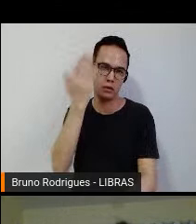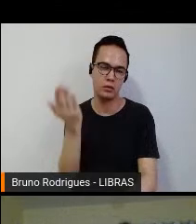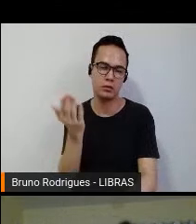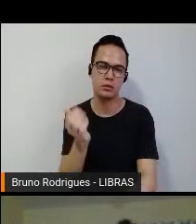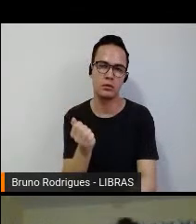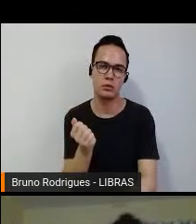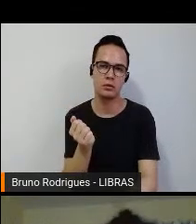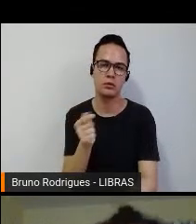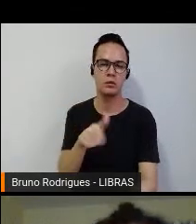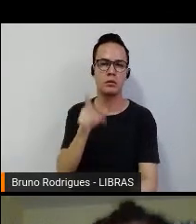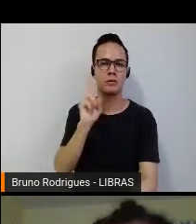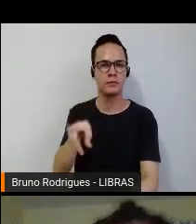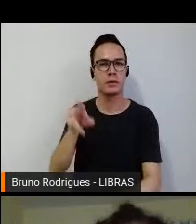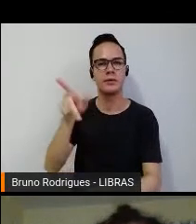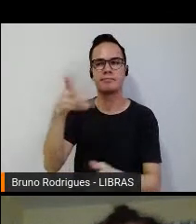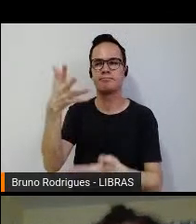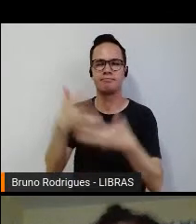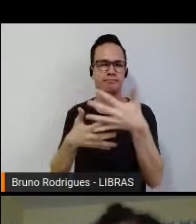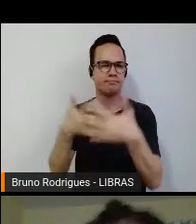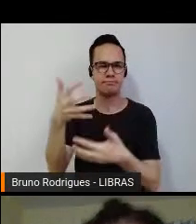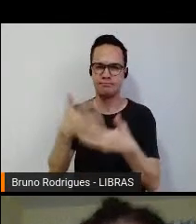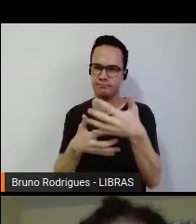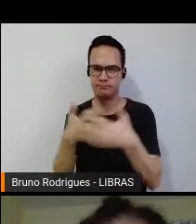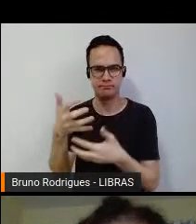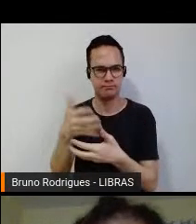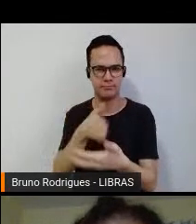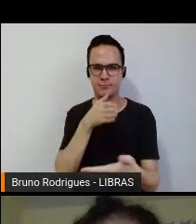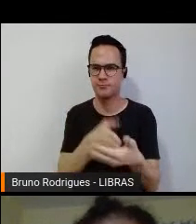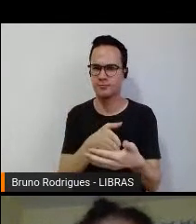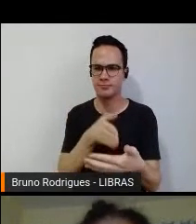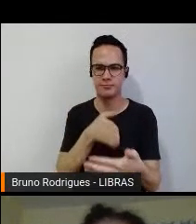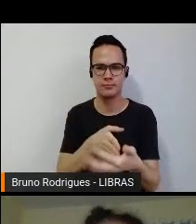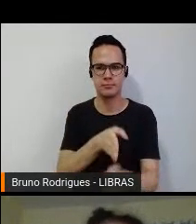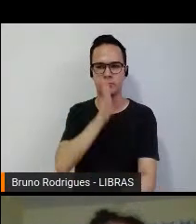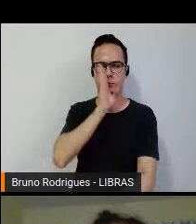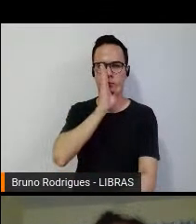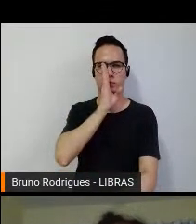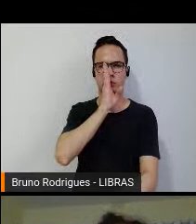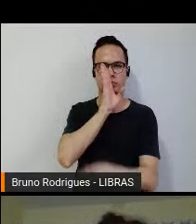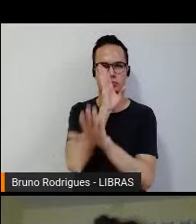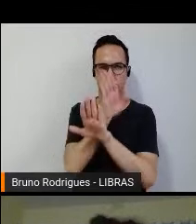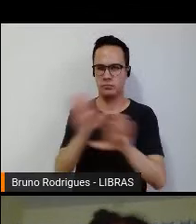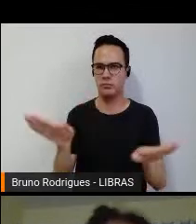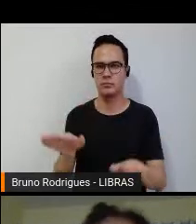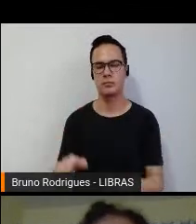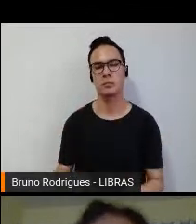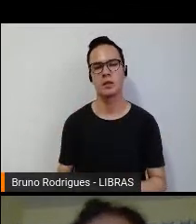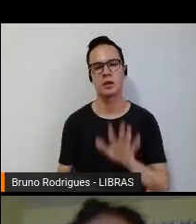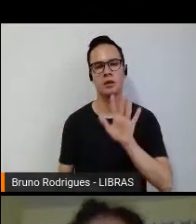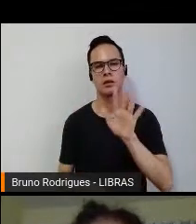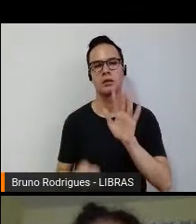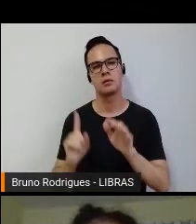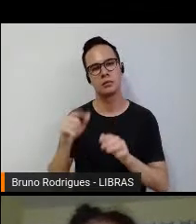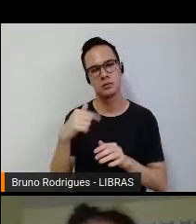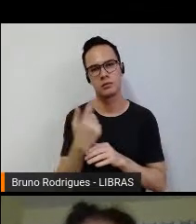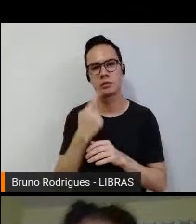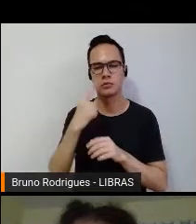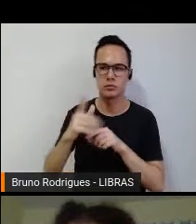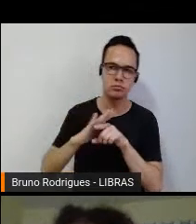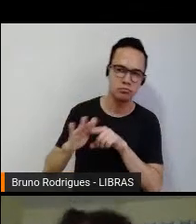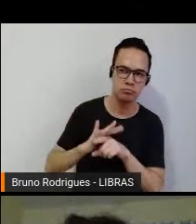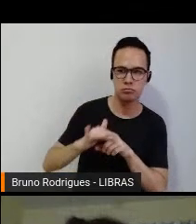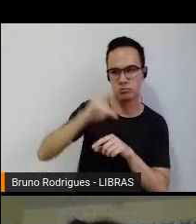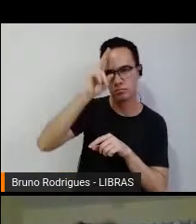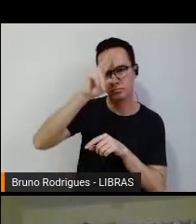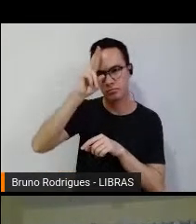vê uma série de interdições, uma série de silenciamentos, mas a gente começou a garimpar essas histórias, como